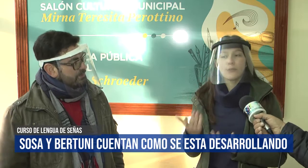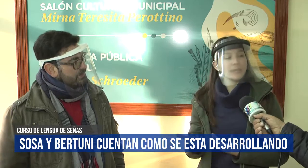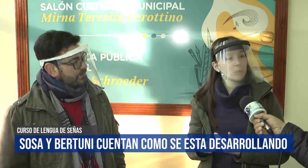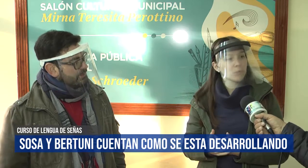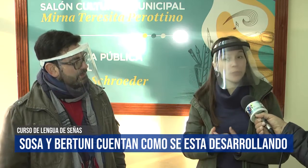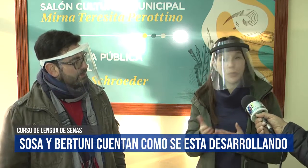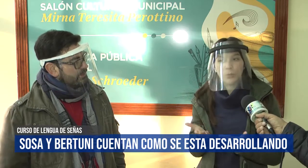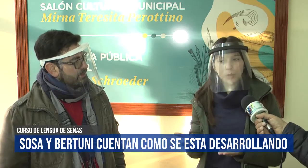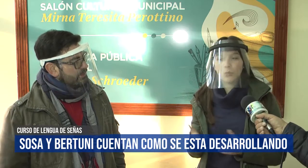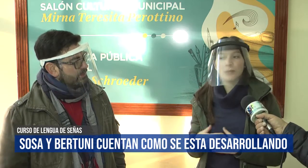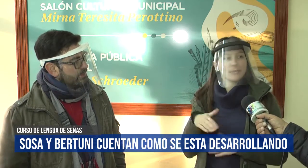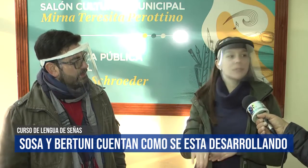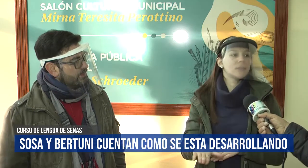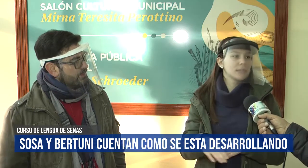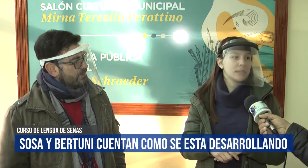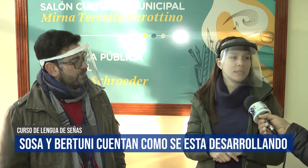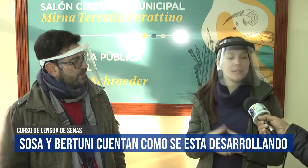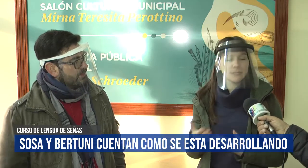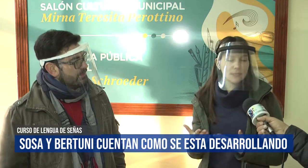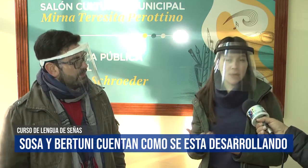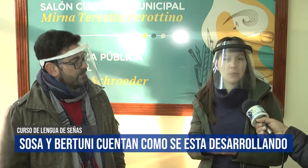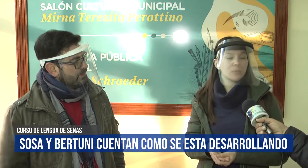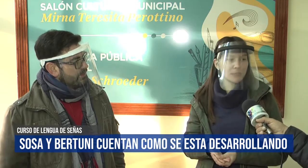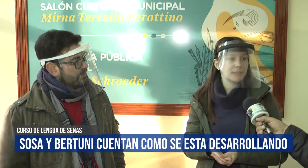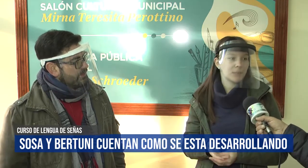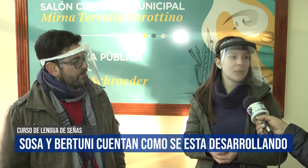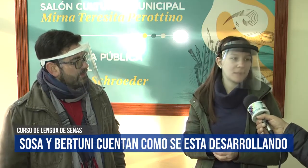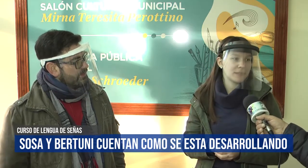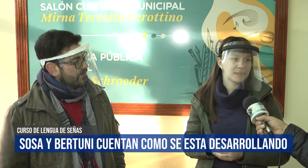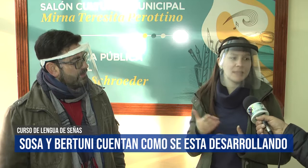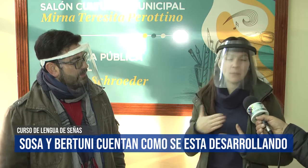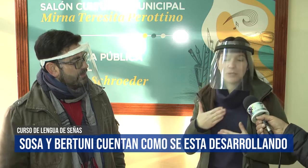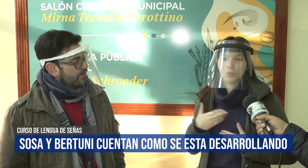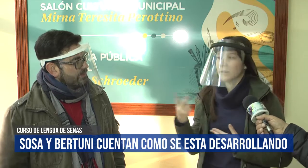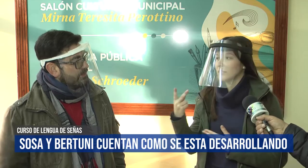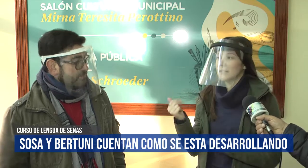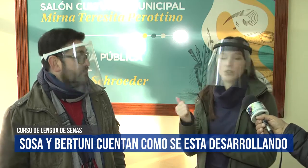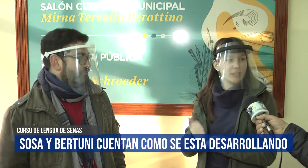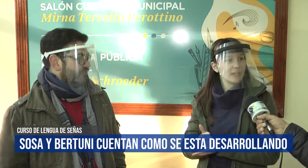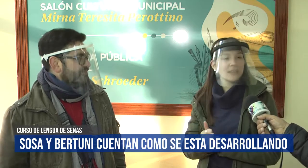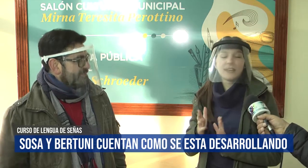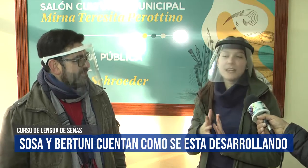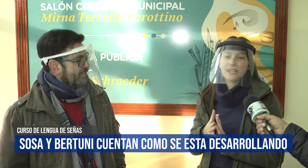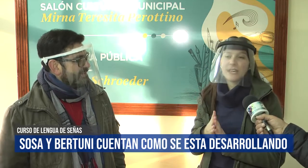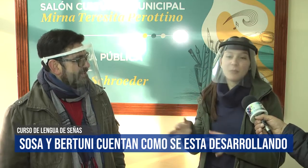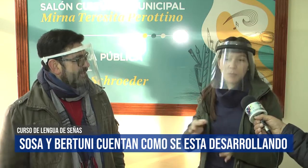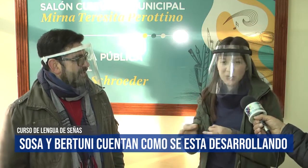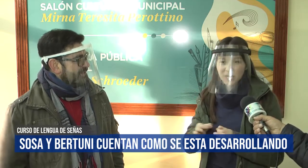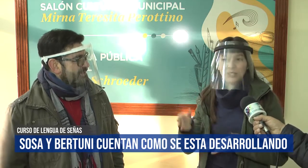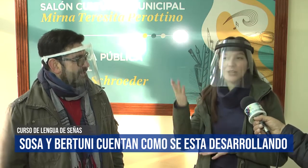Falta mucho, pero es un pasito. Y es muy importante, obviamente. Así que también súper contenta con él, que eran mis proyectos